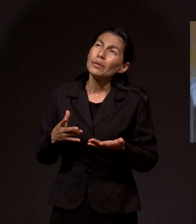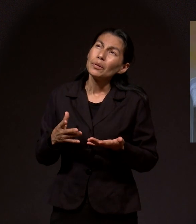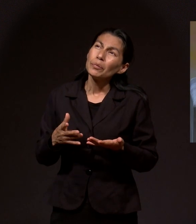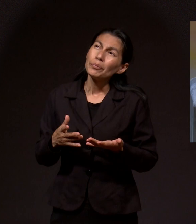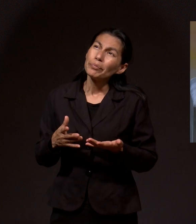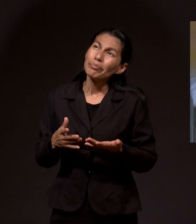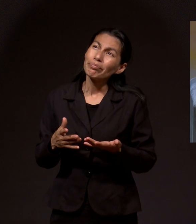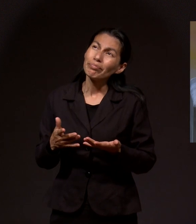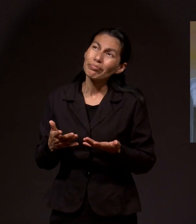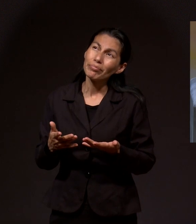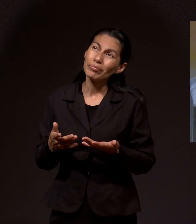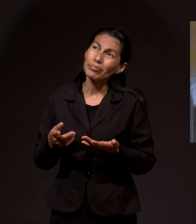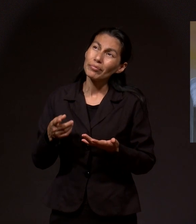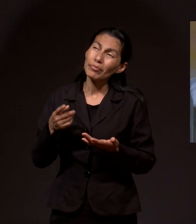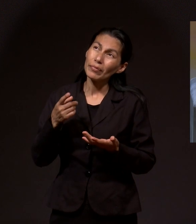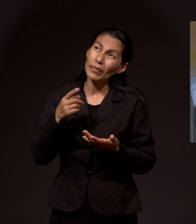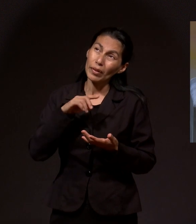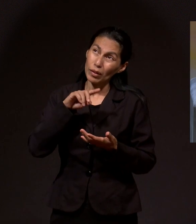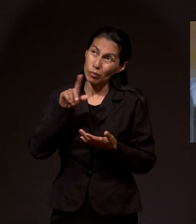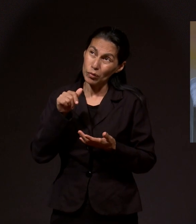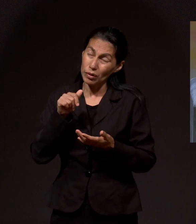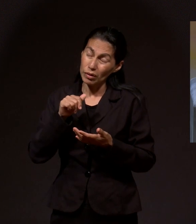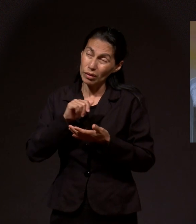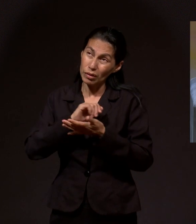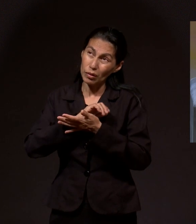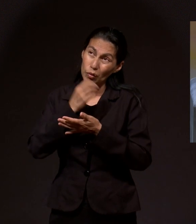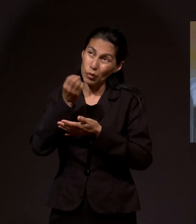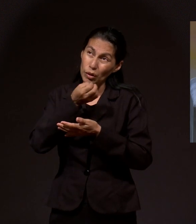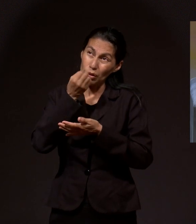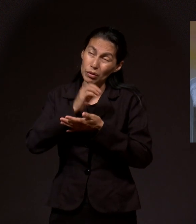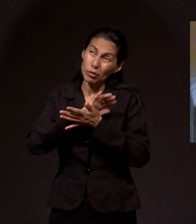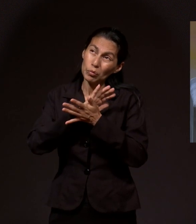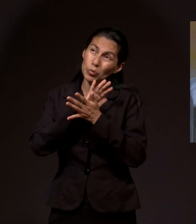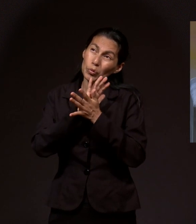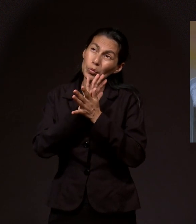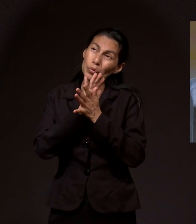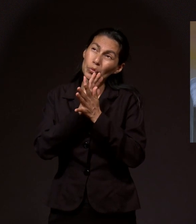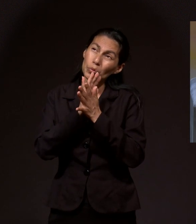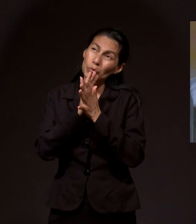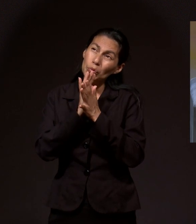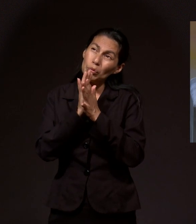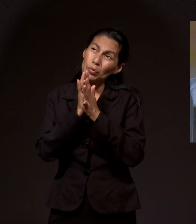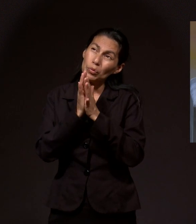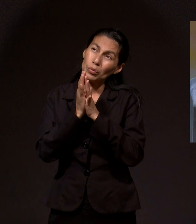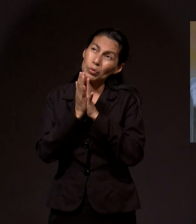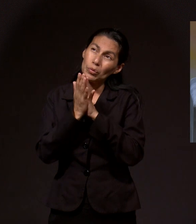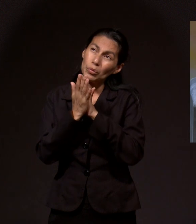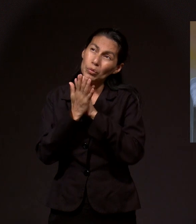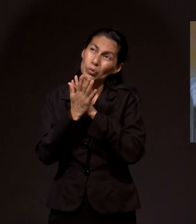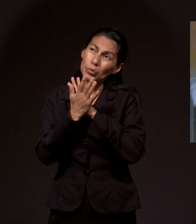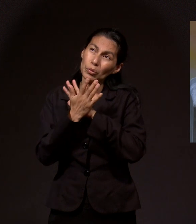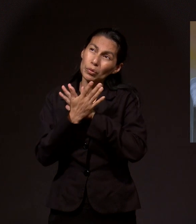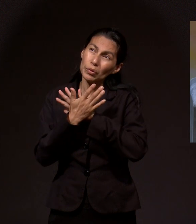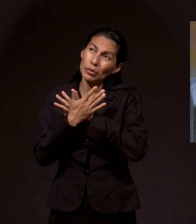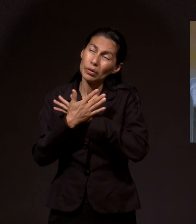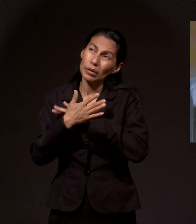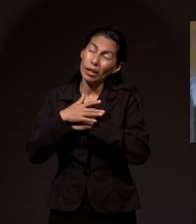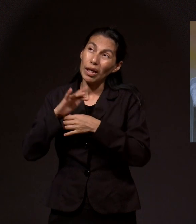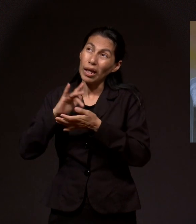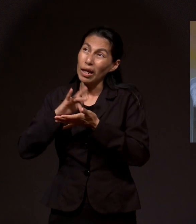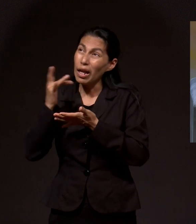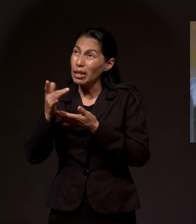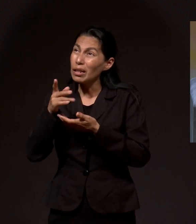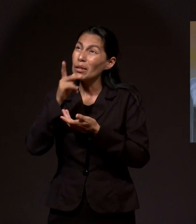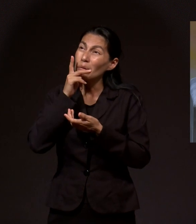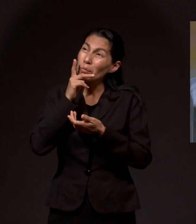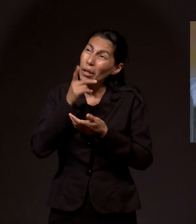Llegó un momento en el que mi oración cambió. Empecé a agradecerle a Dios porque me había dado